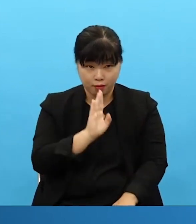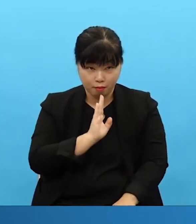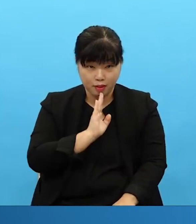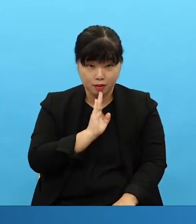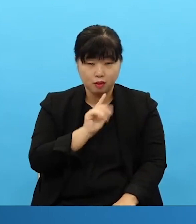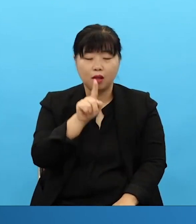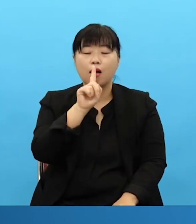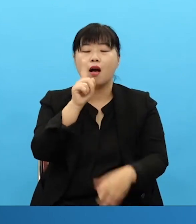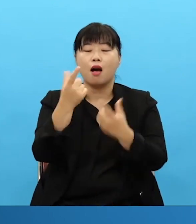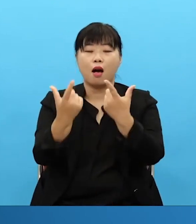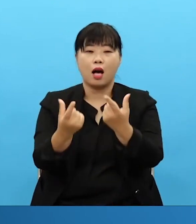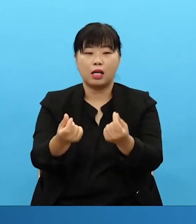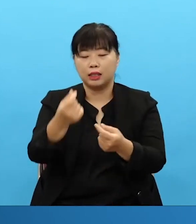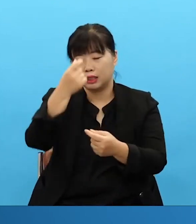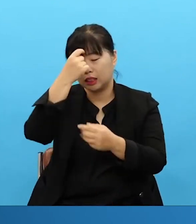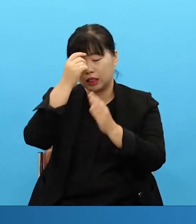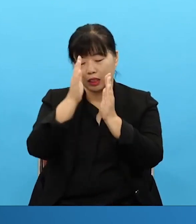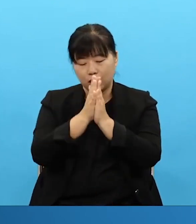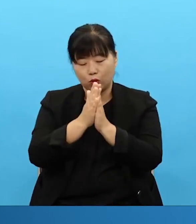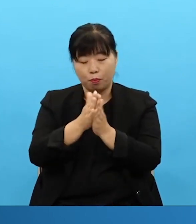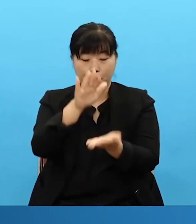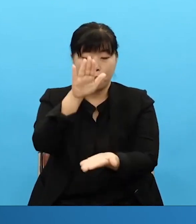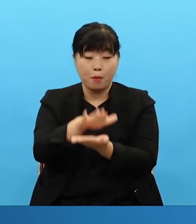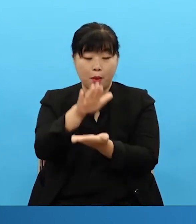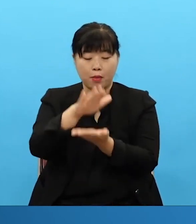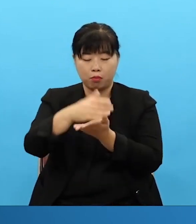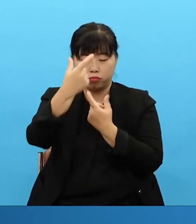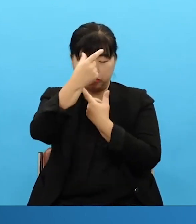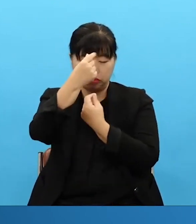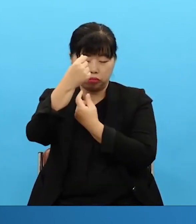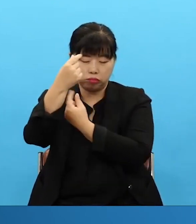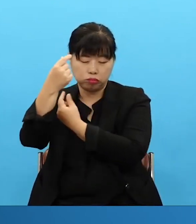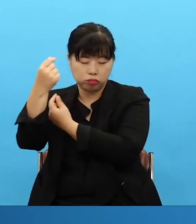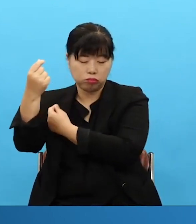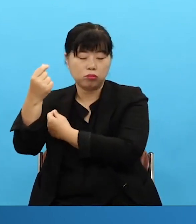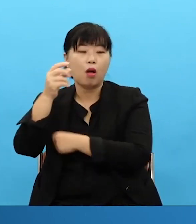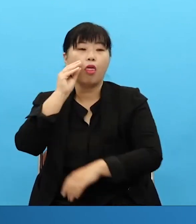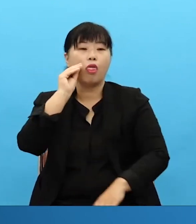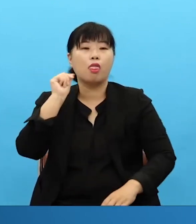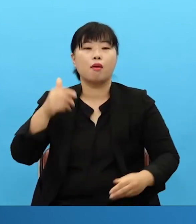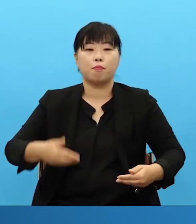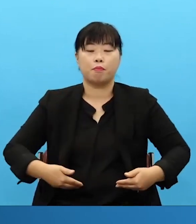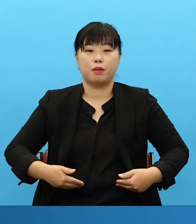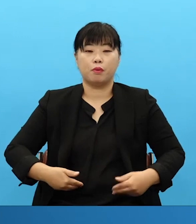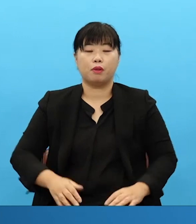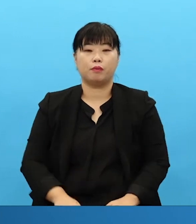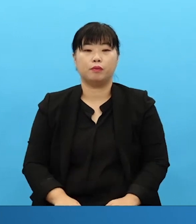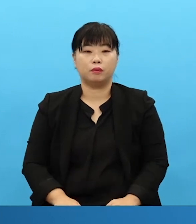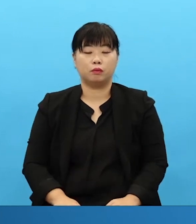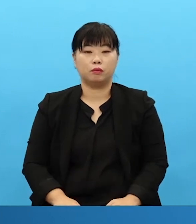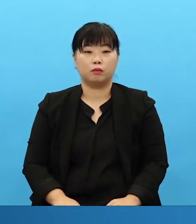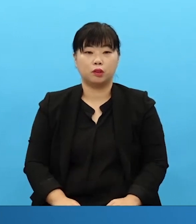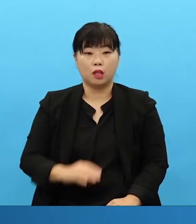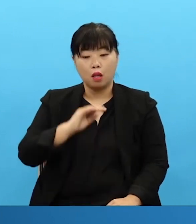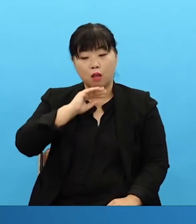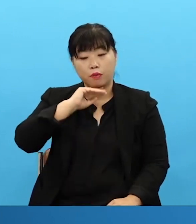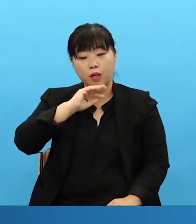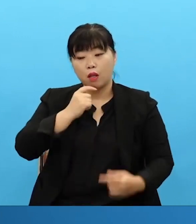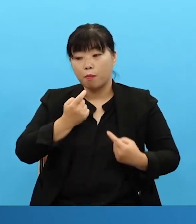그 다음에 여러분에게는 나이가 들었는데도 실제로는 영적으로 더 건강한 그런 체력을 얻을 수가 있어요.